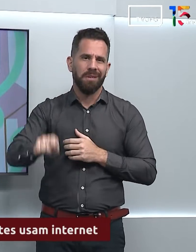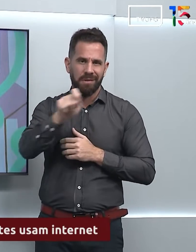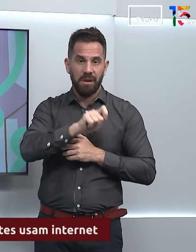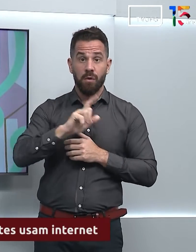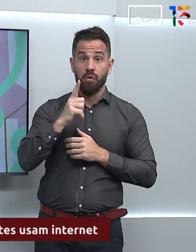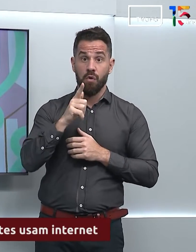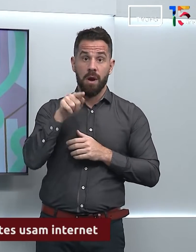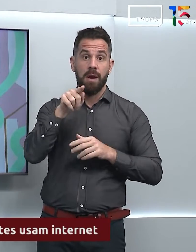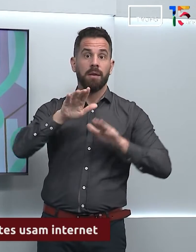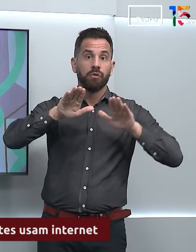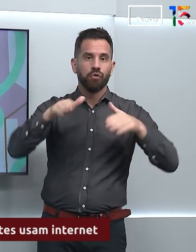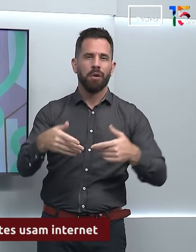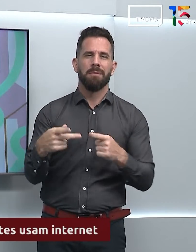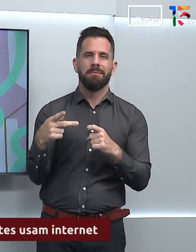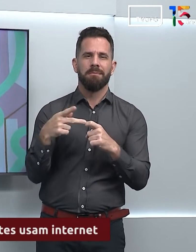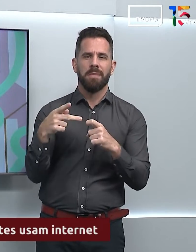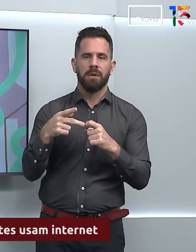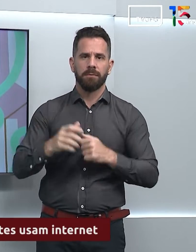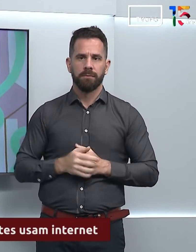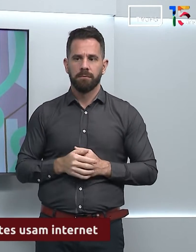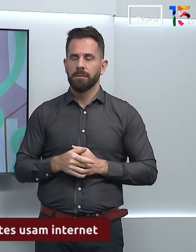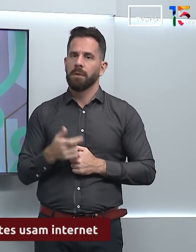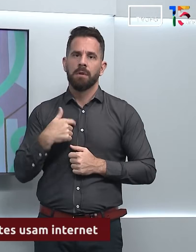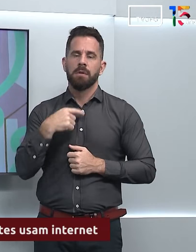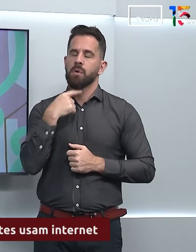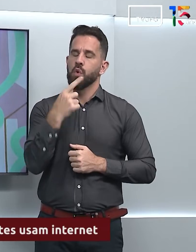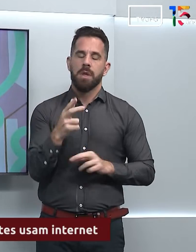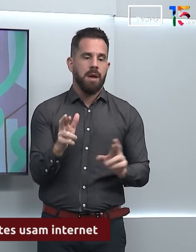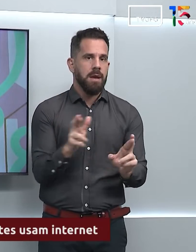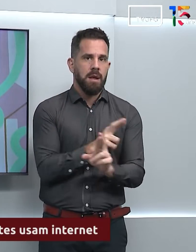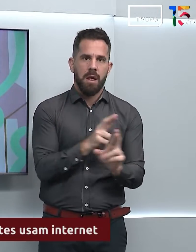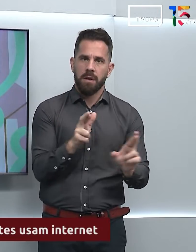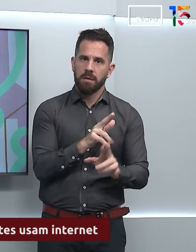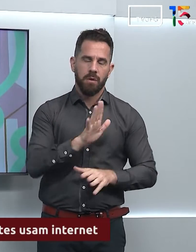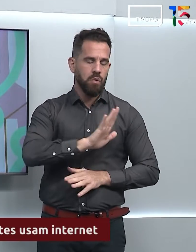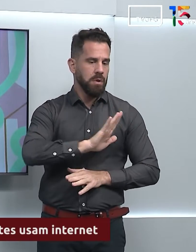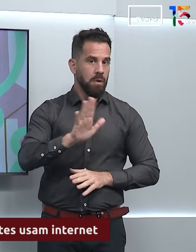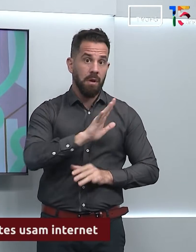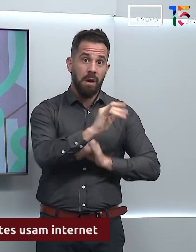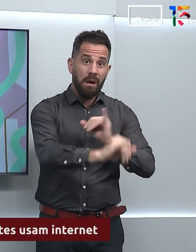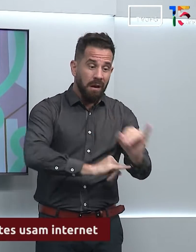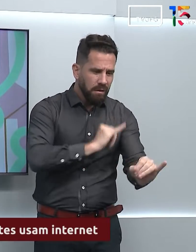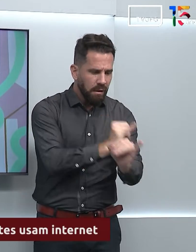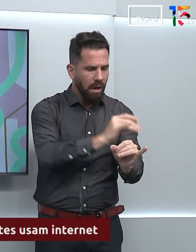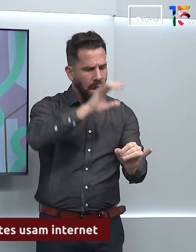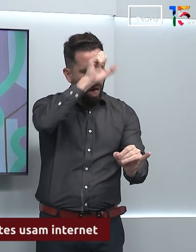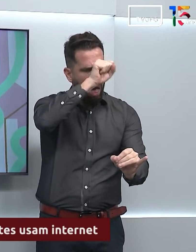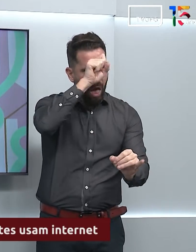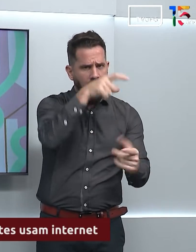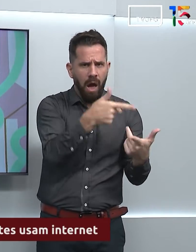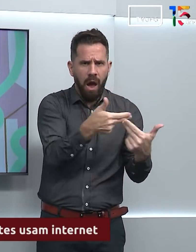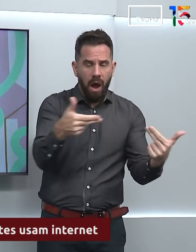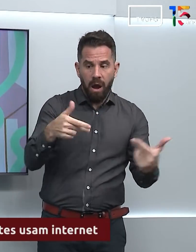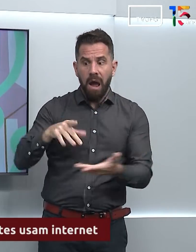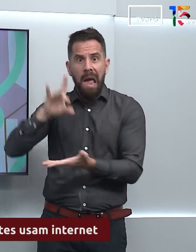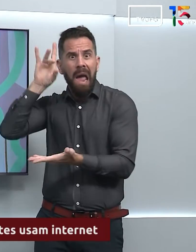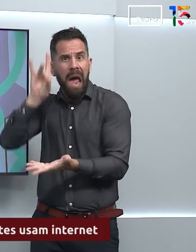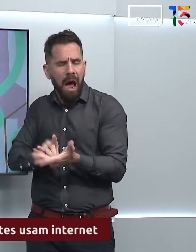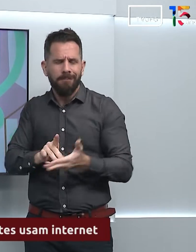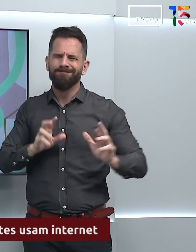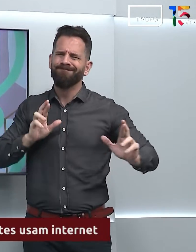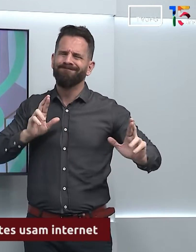correlação entre o aprendizado do virtual com o real. Então, um estudo mostrou em crianças